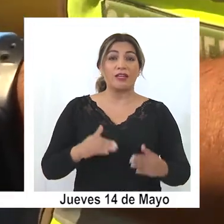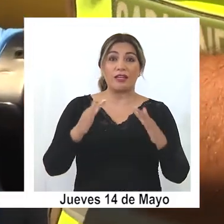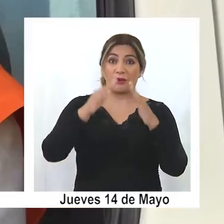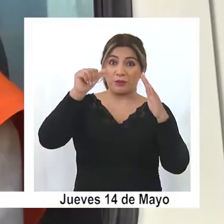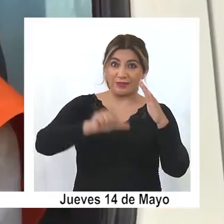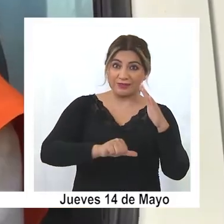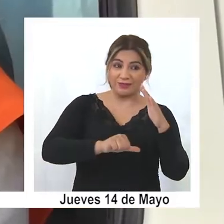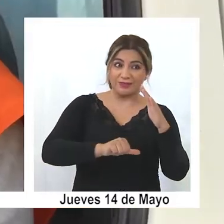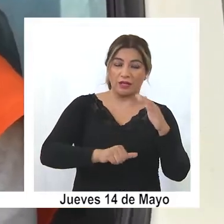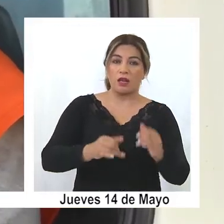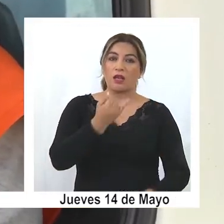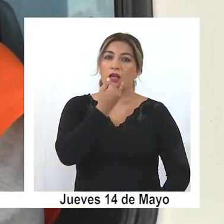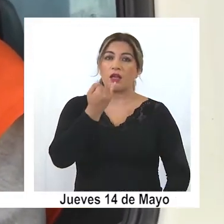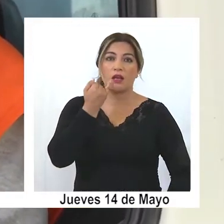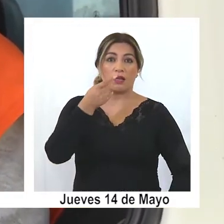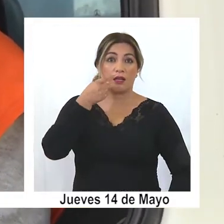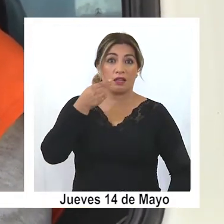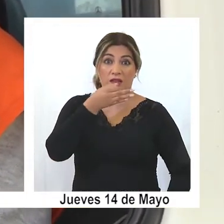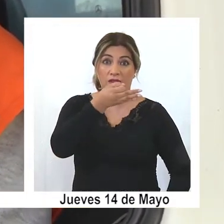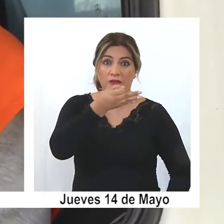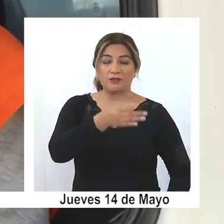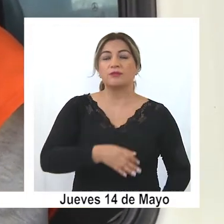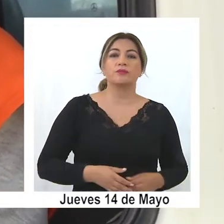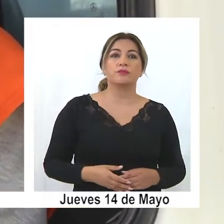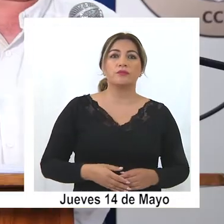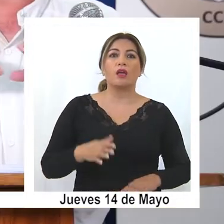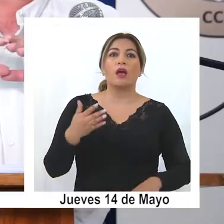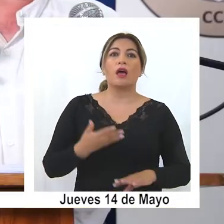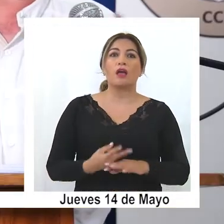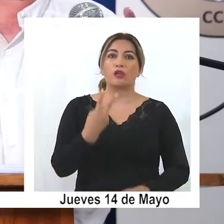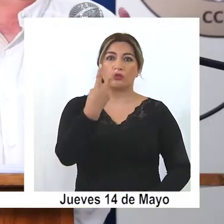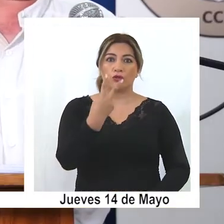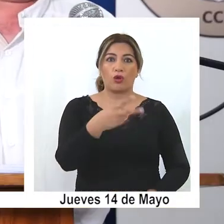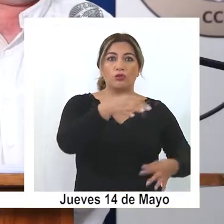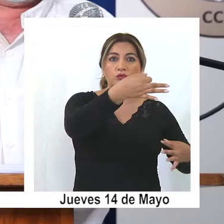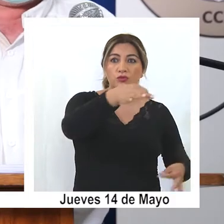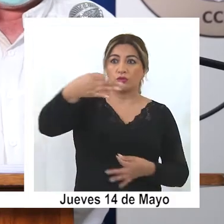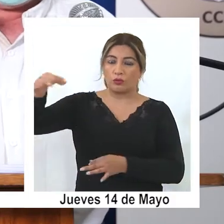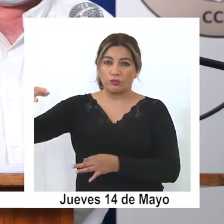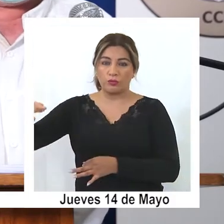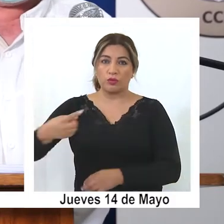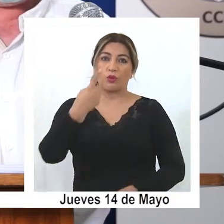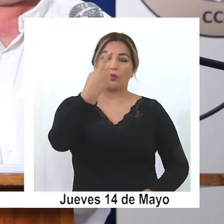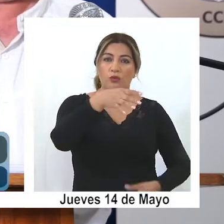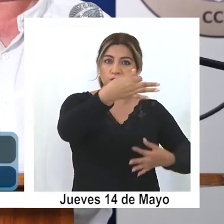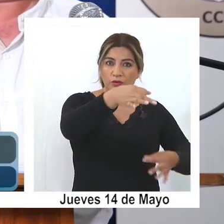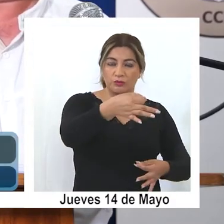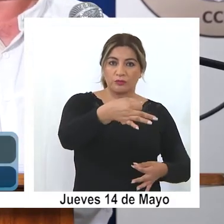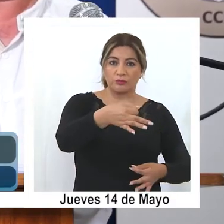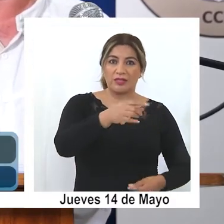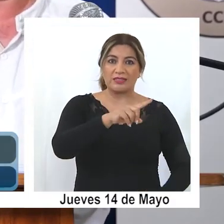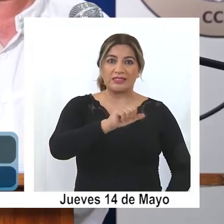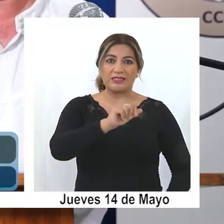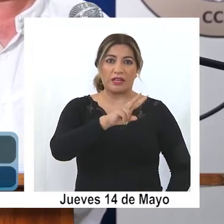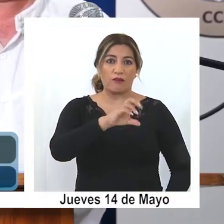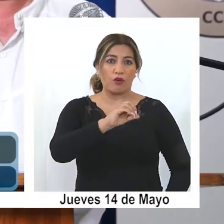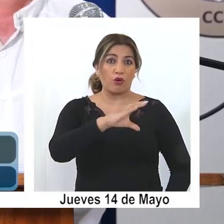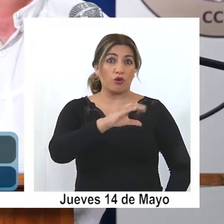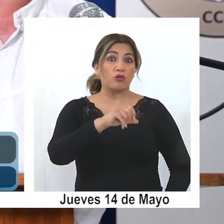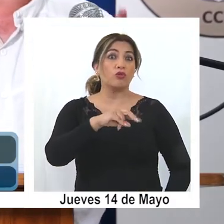el intendente señaló. Tenemos dos tipos de documentos. Un documento, ¿no es cierto?, que es el salvoconducto, que es el